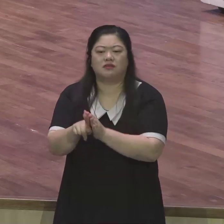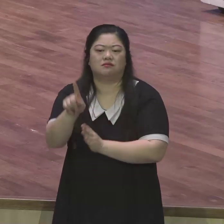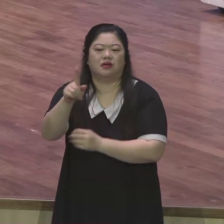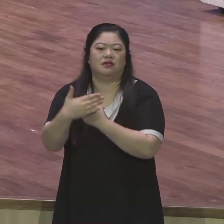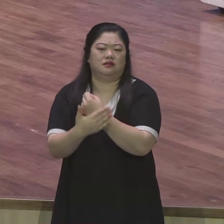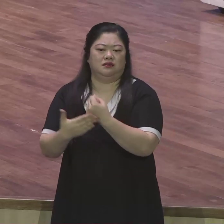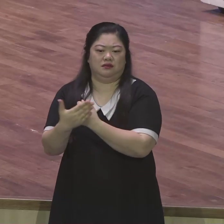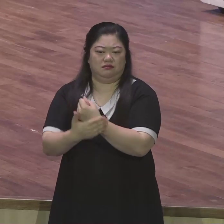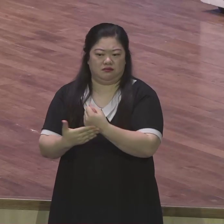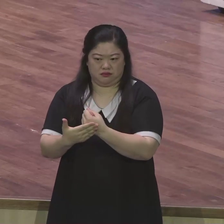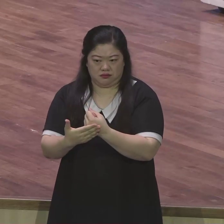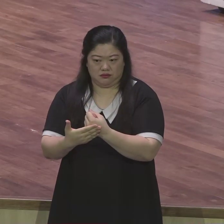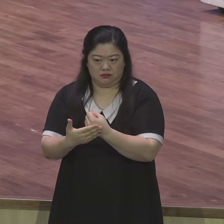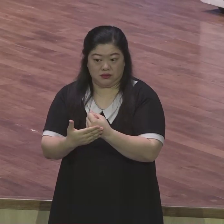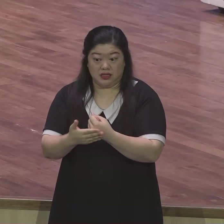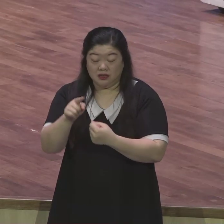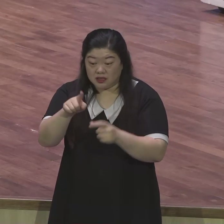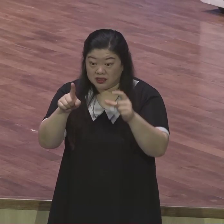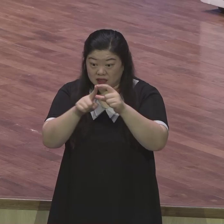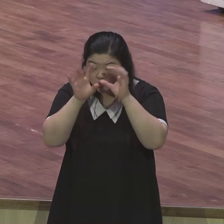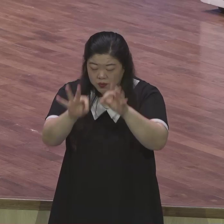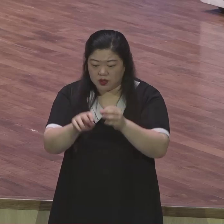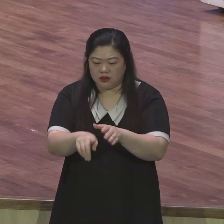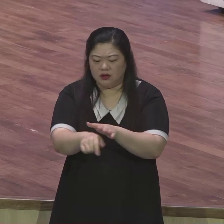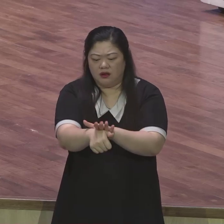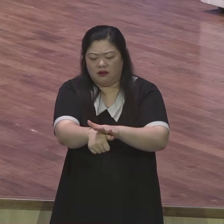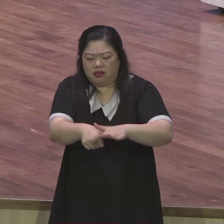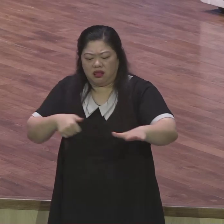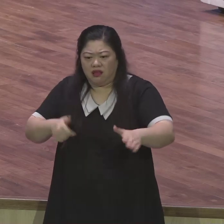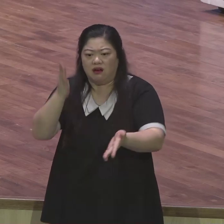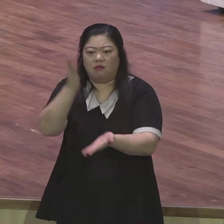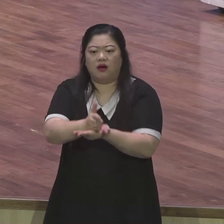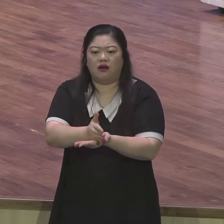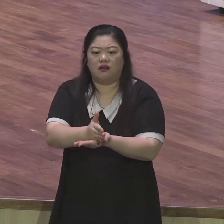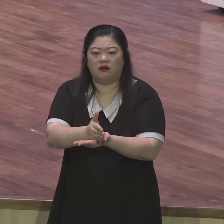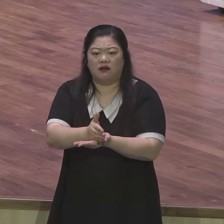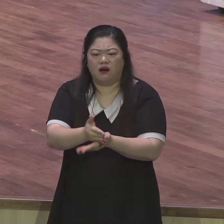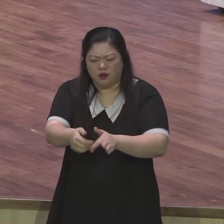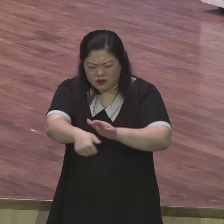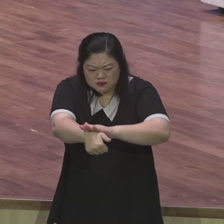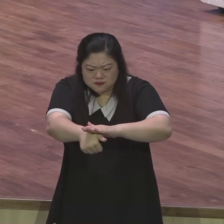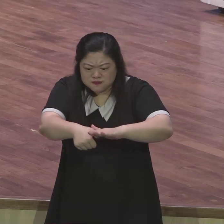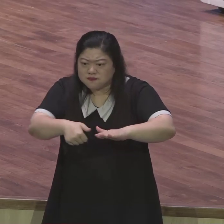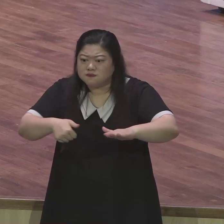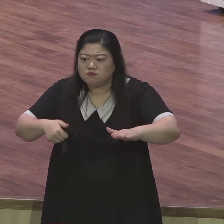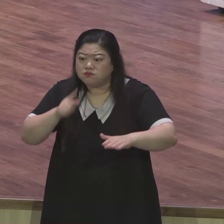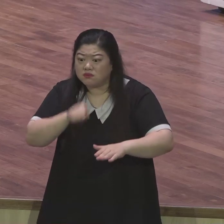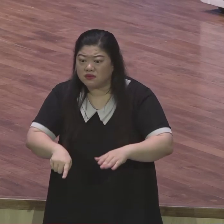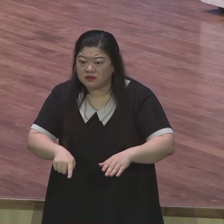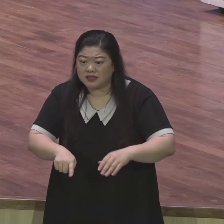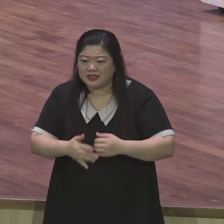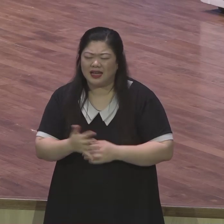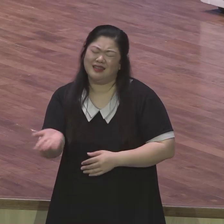물러가서는 안 된다라는 말씀도 강조하고 있습니다 무엇이 뒤로 물러가는 것이죠? 바로 예체질을 말합니다